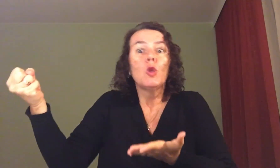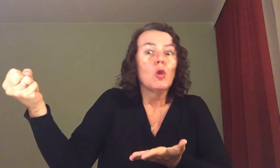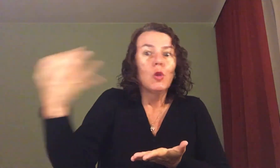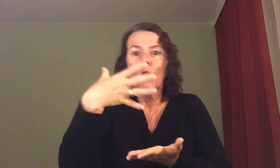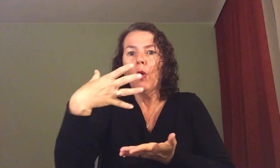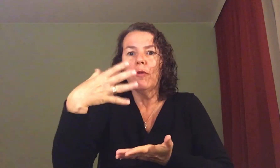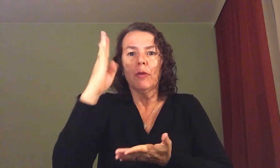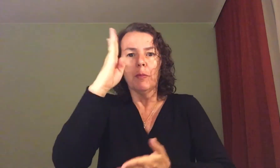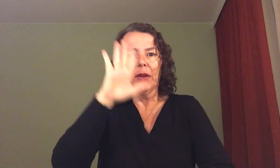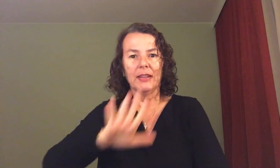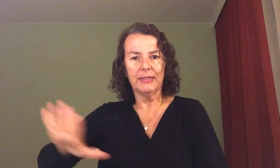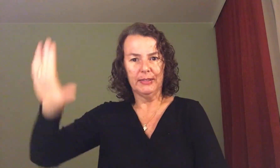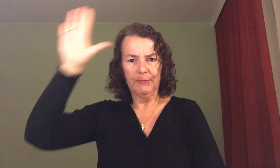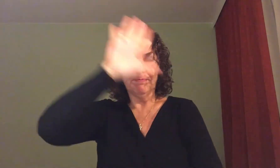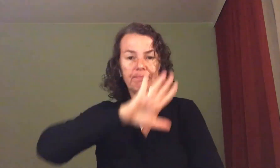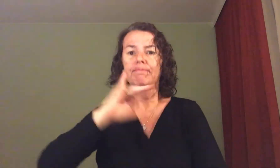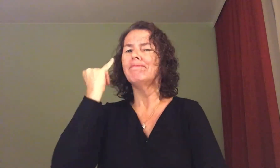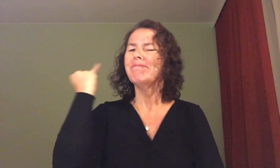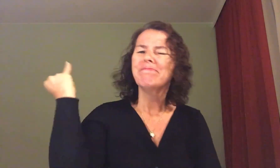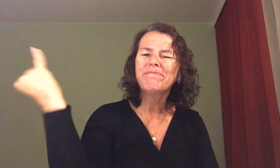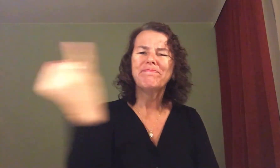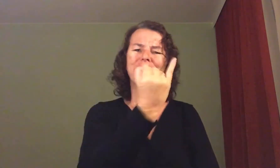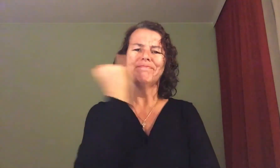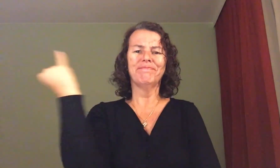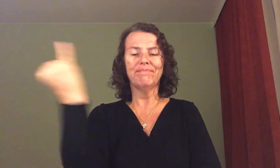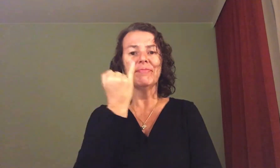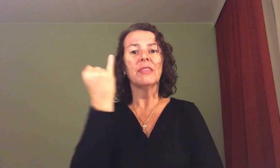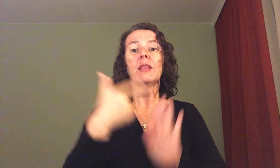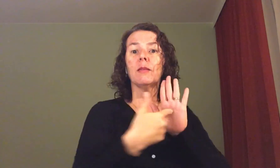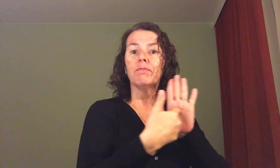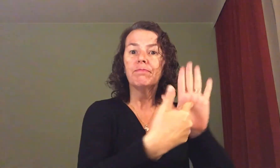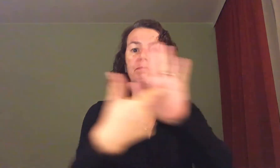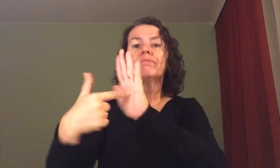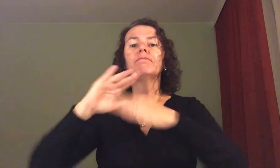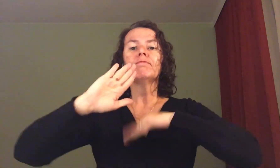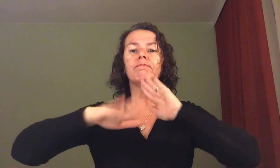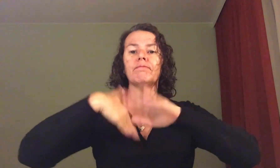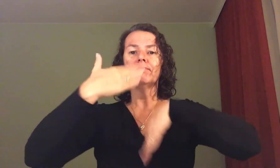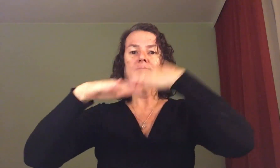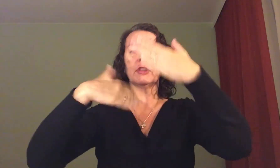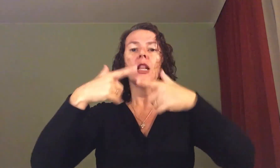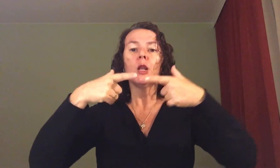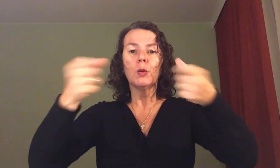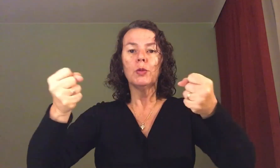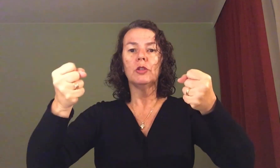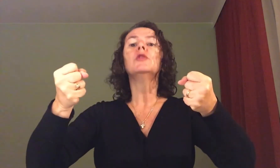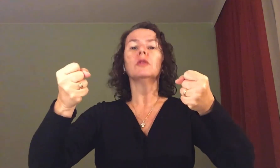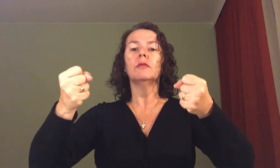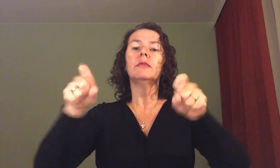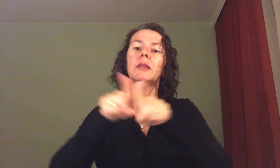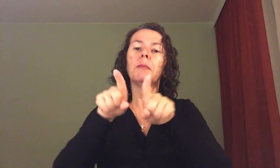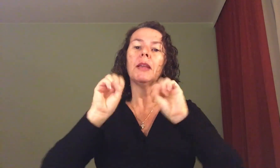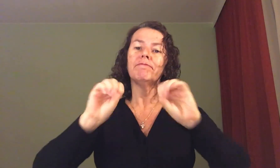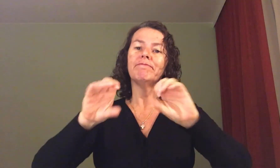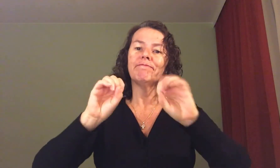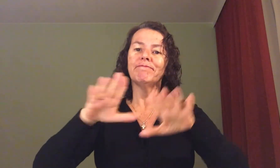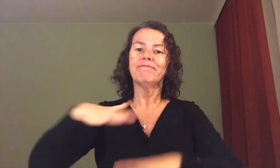inéditos no país de suma importância com vistas ao desenvolvimento linguístico e